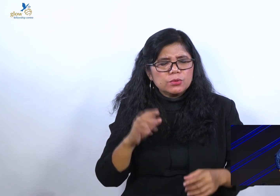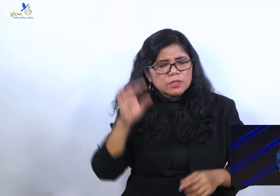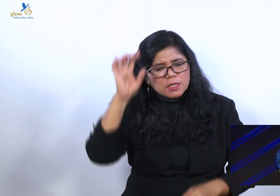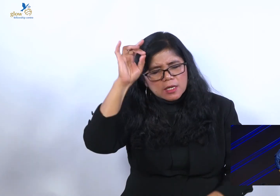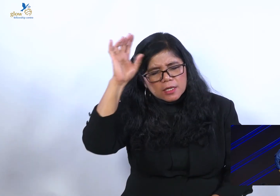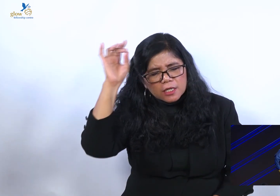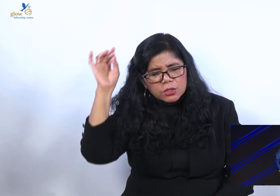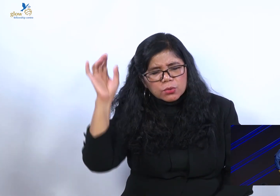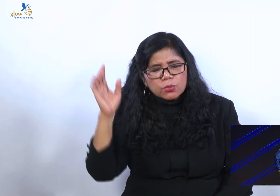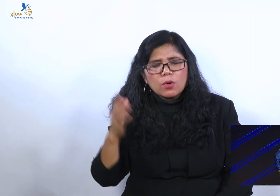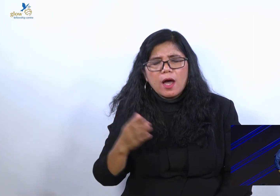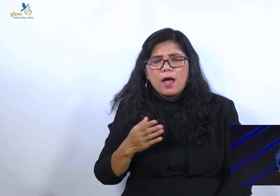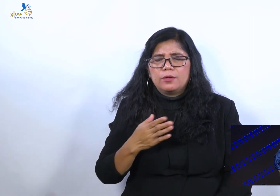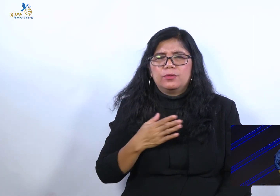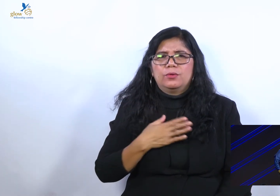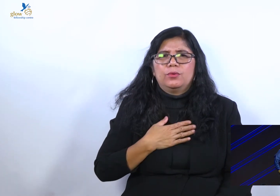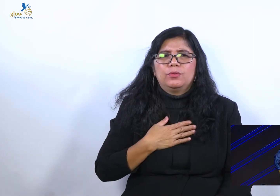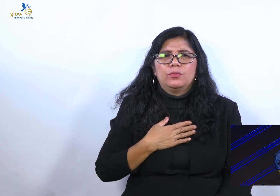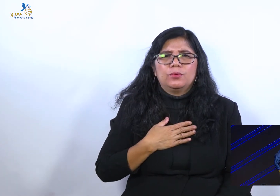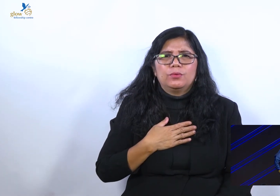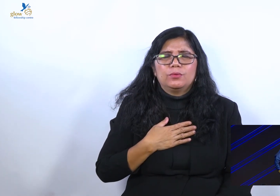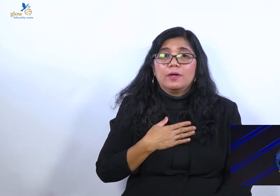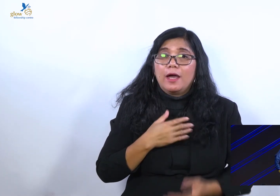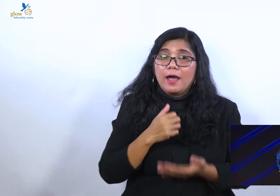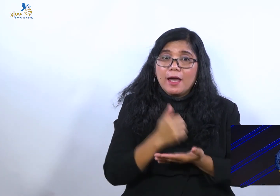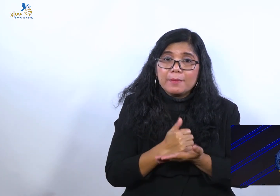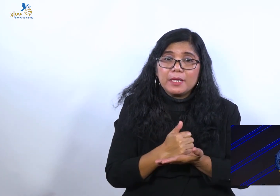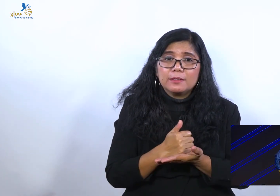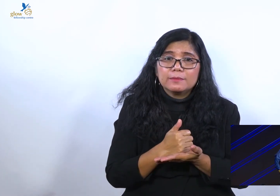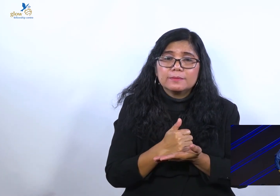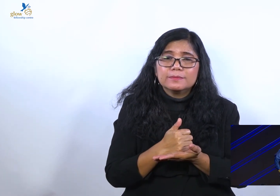kerinduanku. Amin.